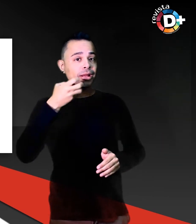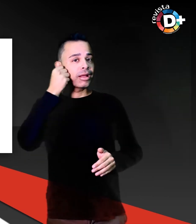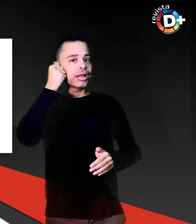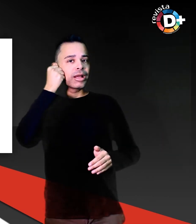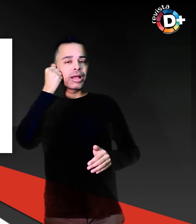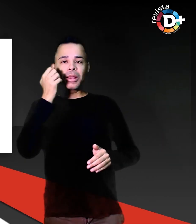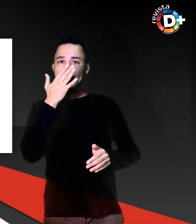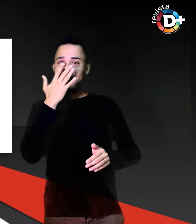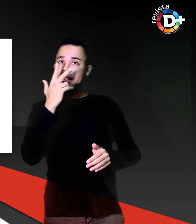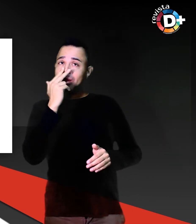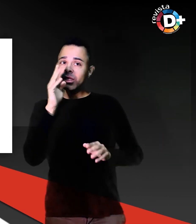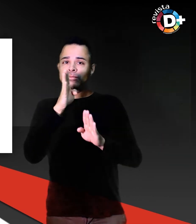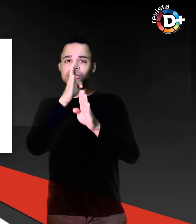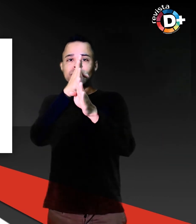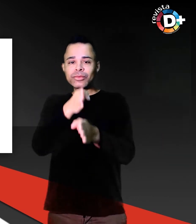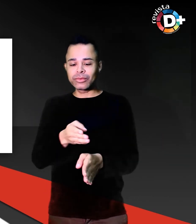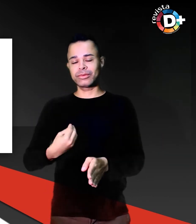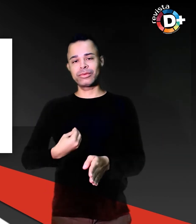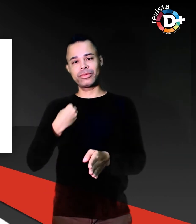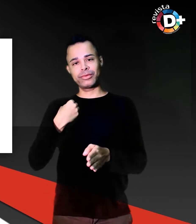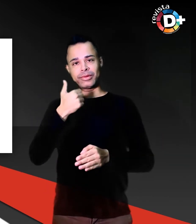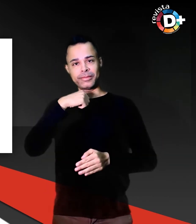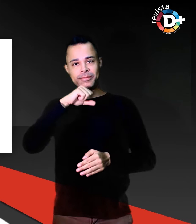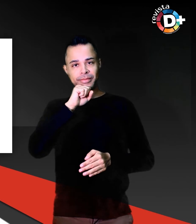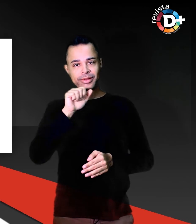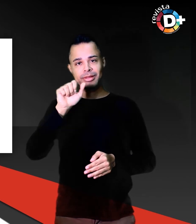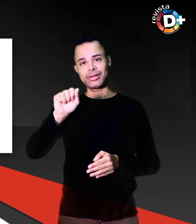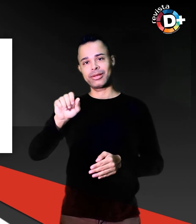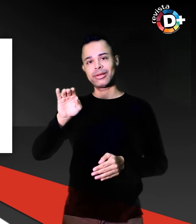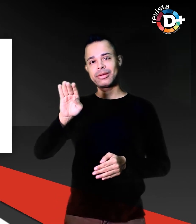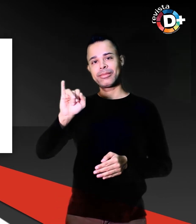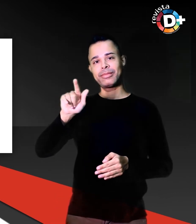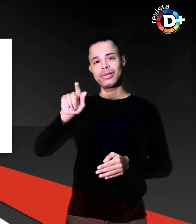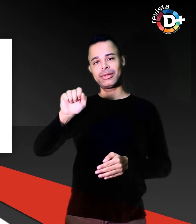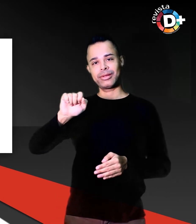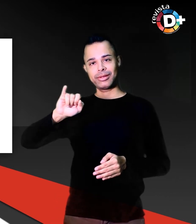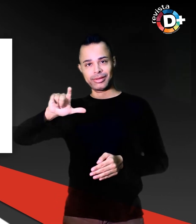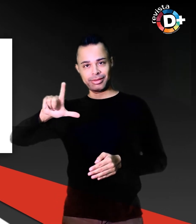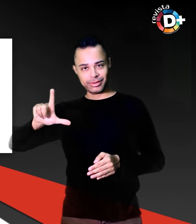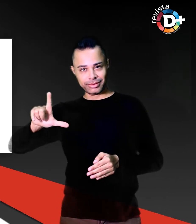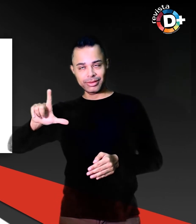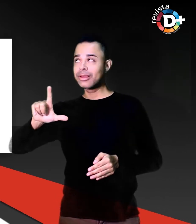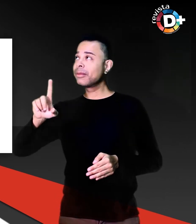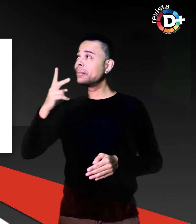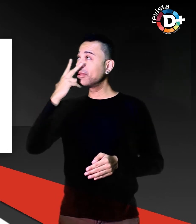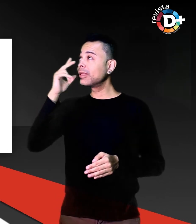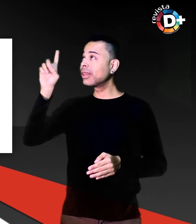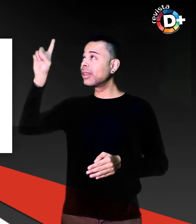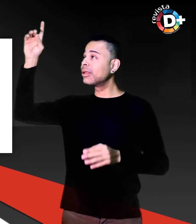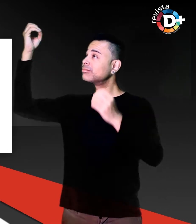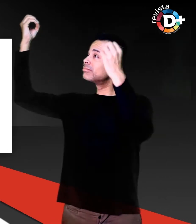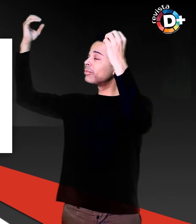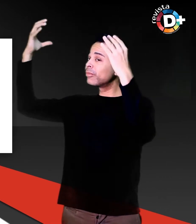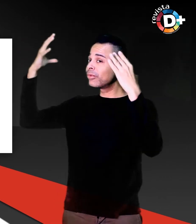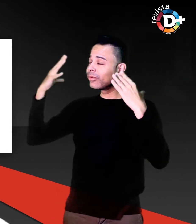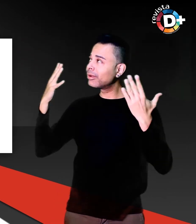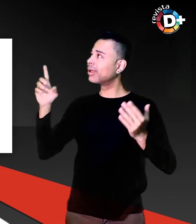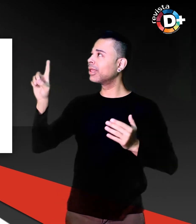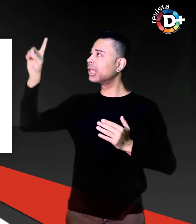Abigail, e sim a participação em um grande milagre de Deus. Ele o faz para realizar o desejo do nosso